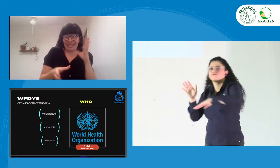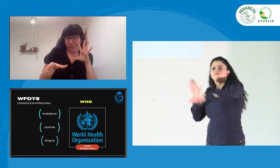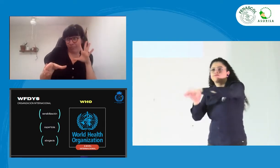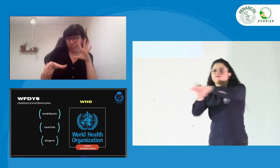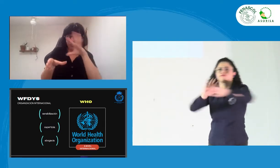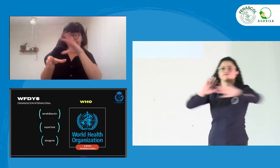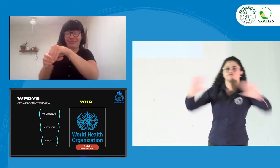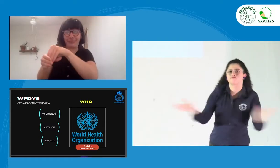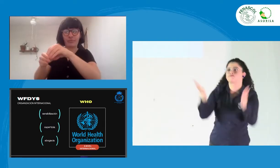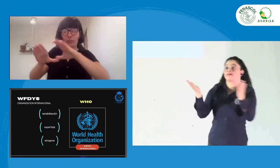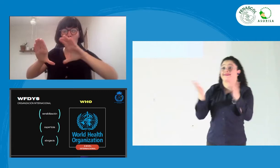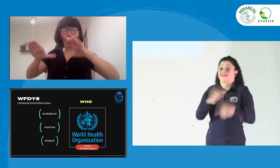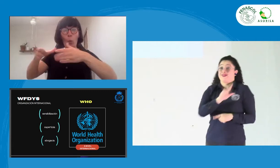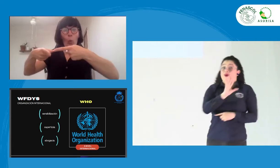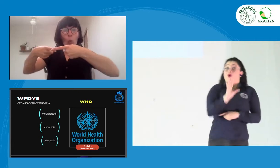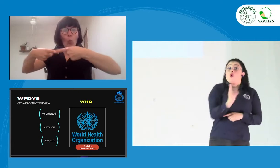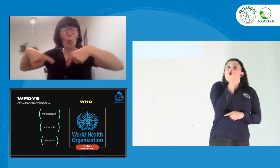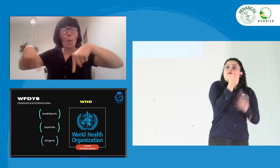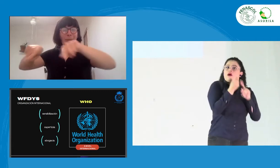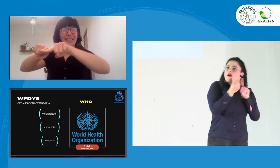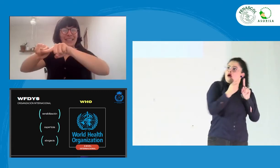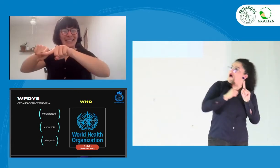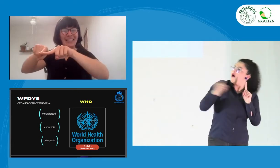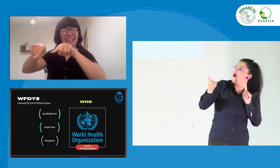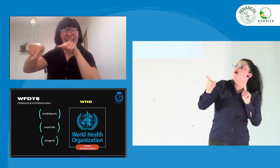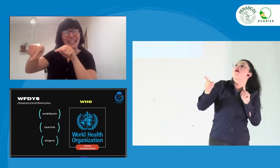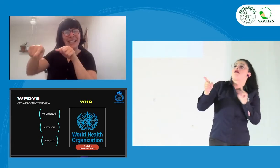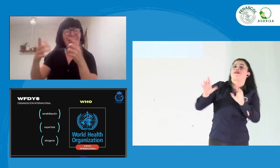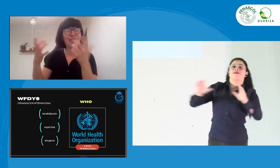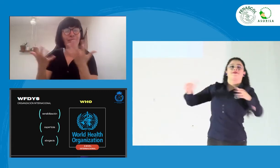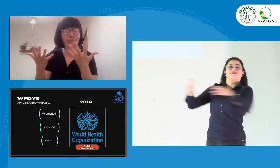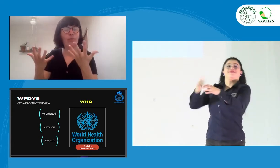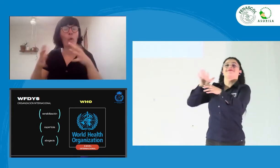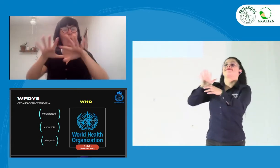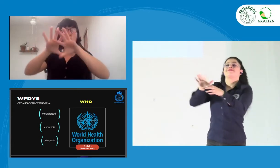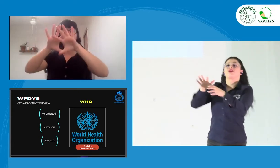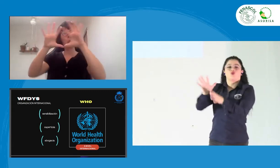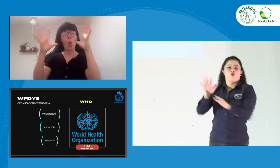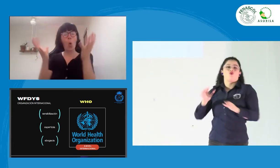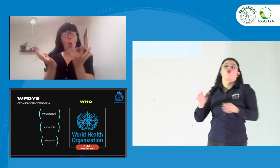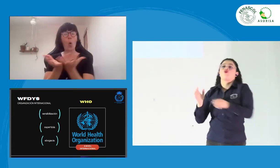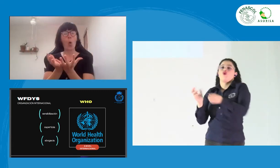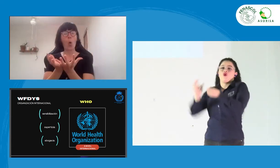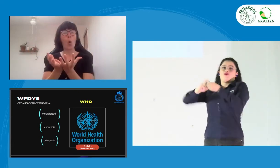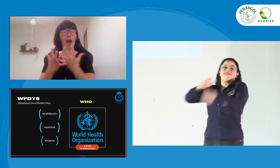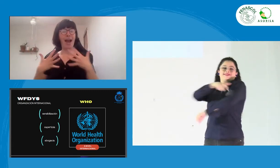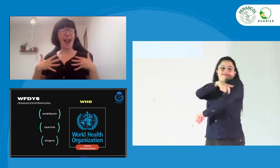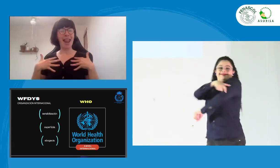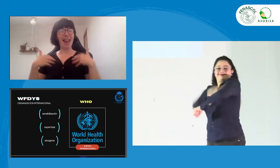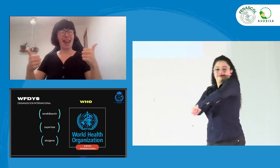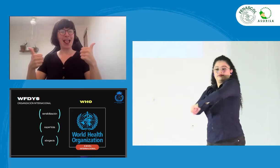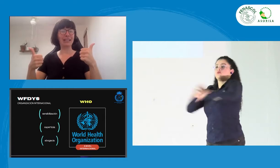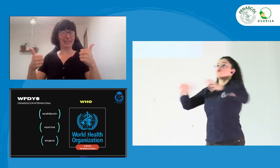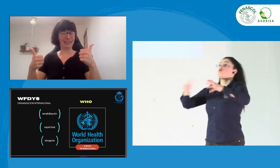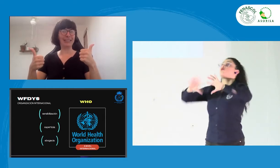incidencia política o esta sensibilización, toma de conciencia con organismos internacionales. Pues